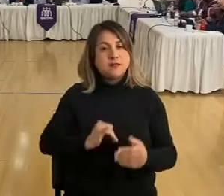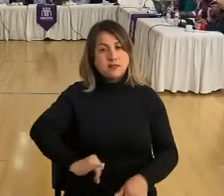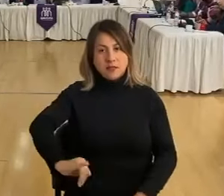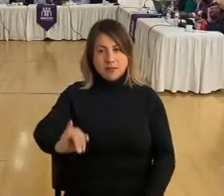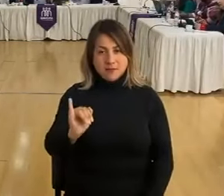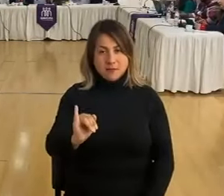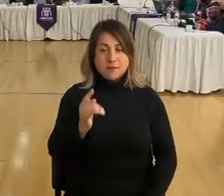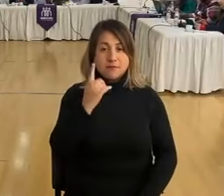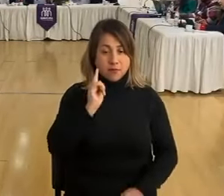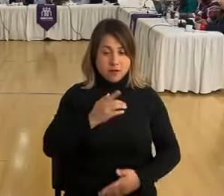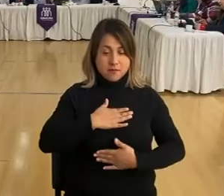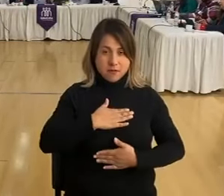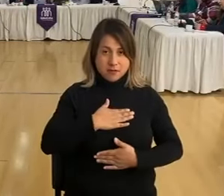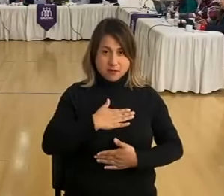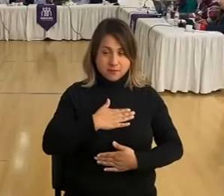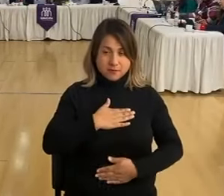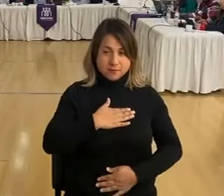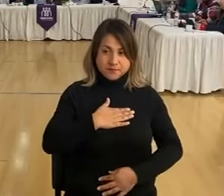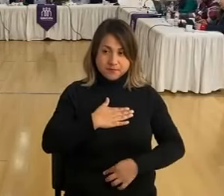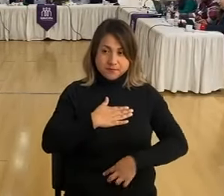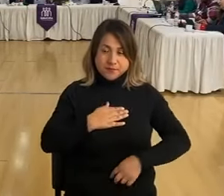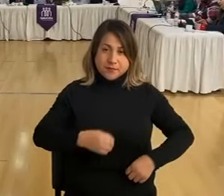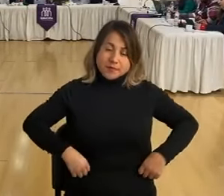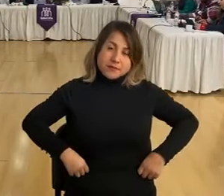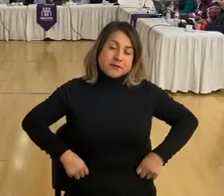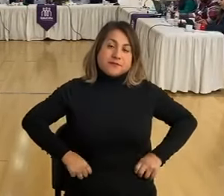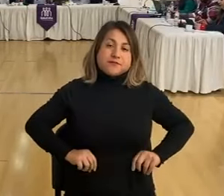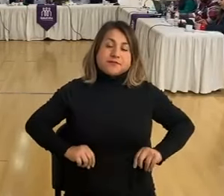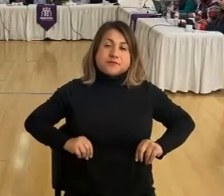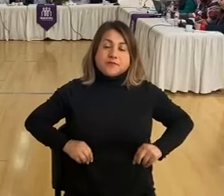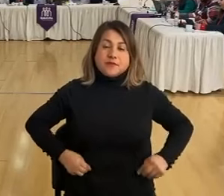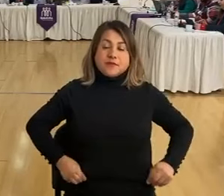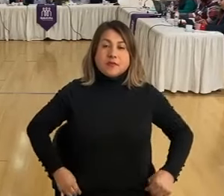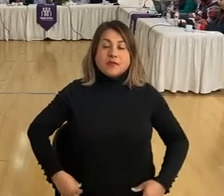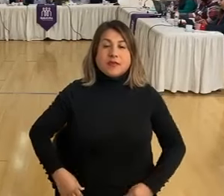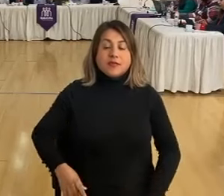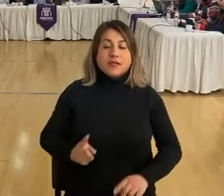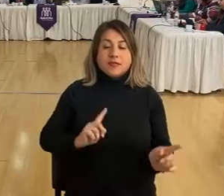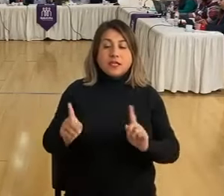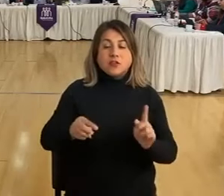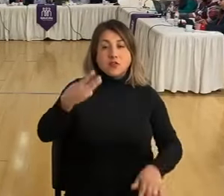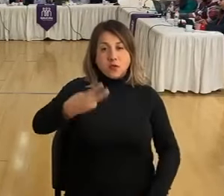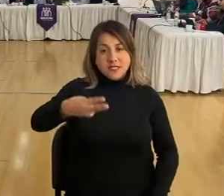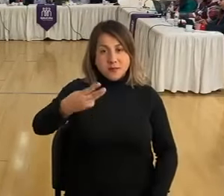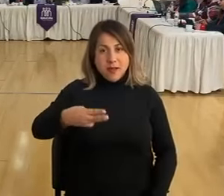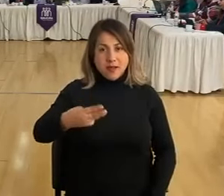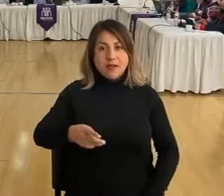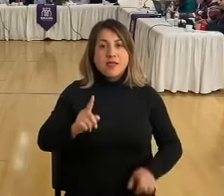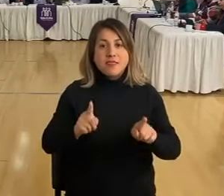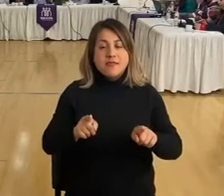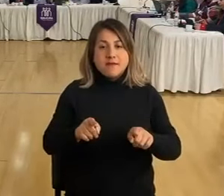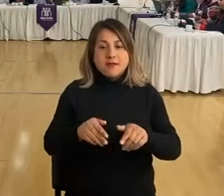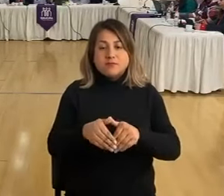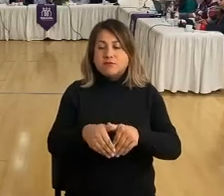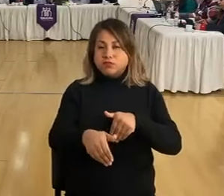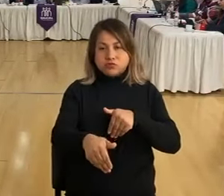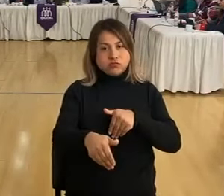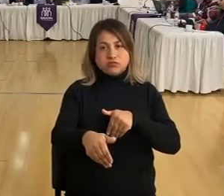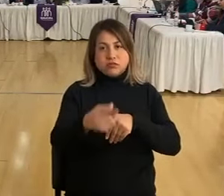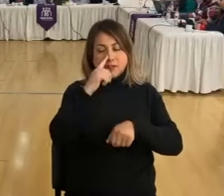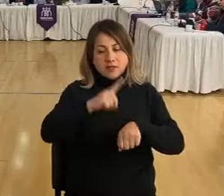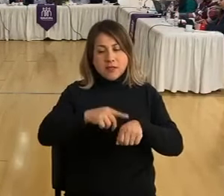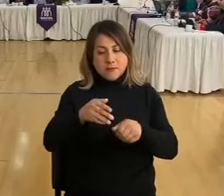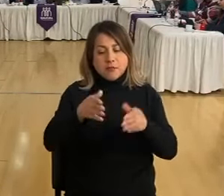Para mí, para mí, criterio es bueno que las gestiones municipales se enmarquen, mientras puedan